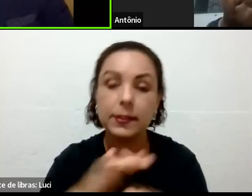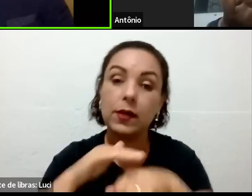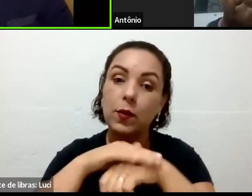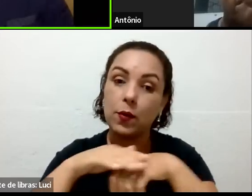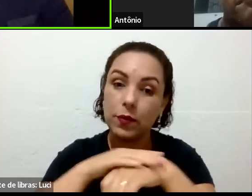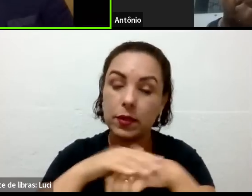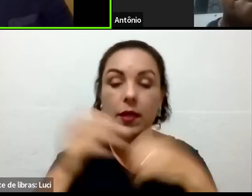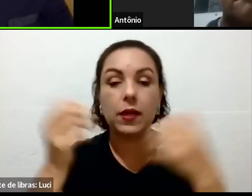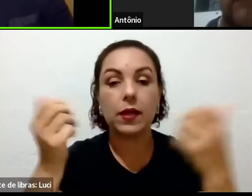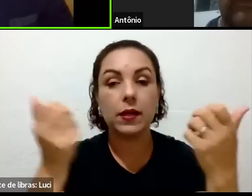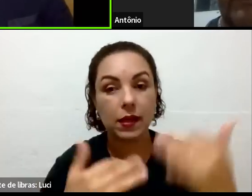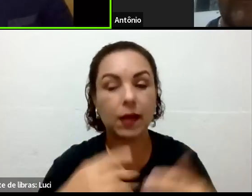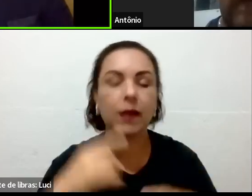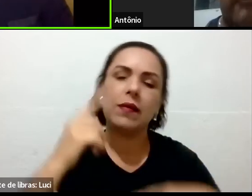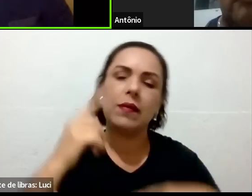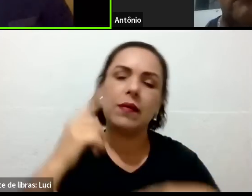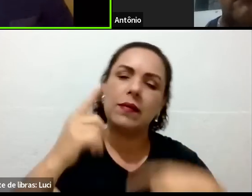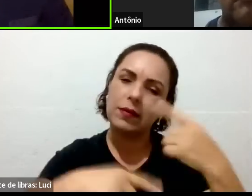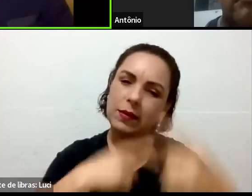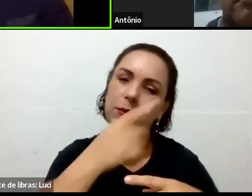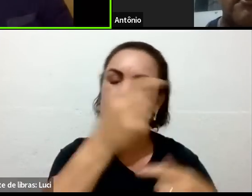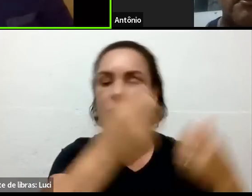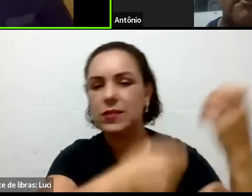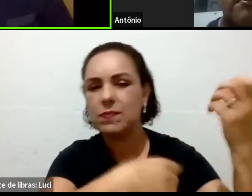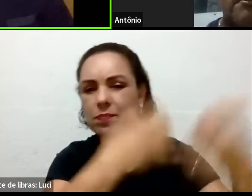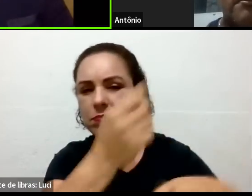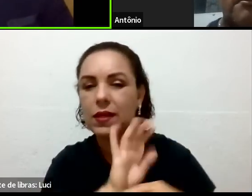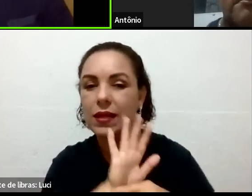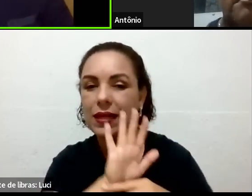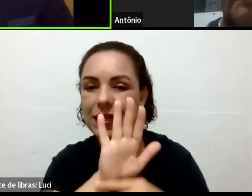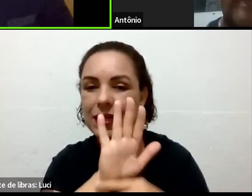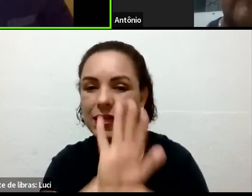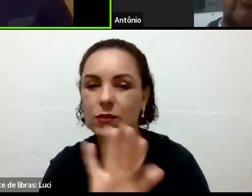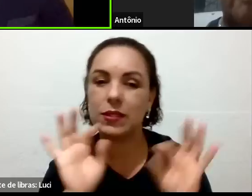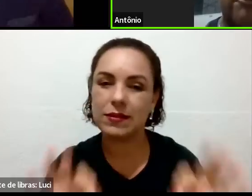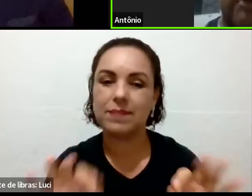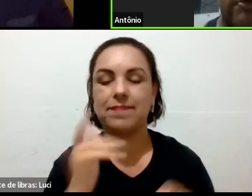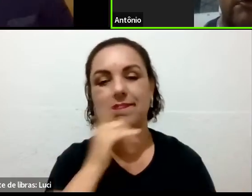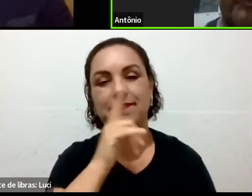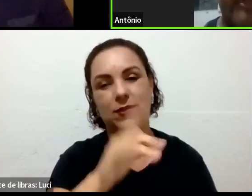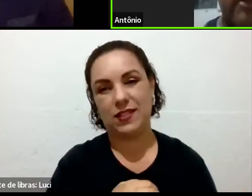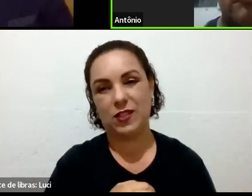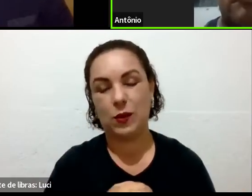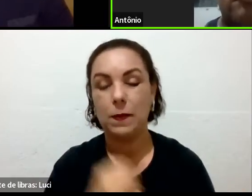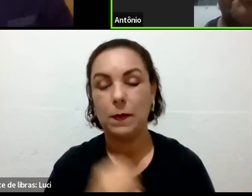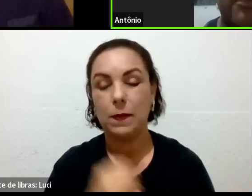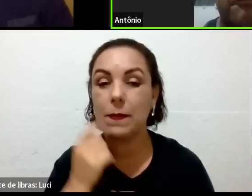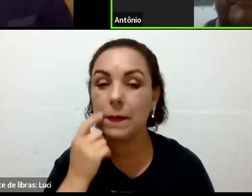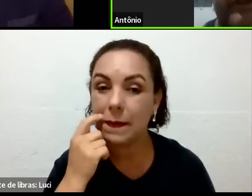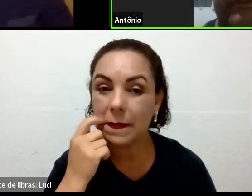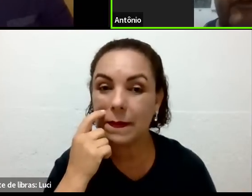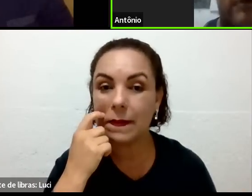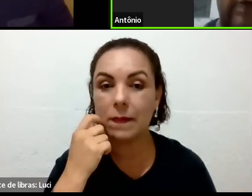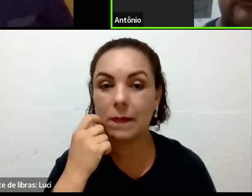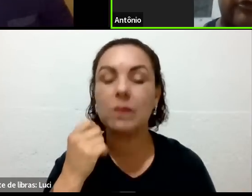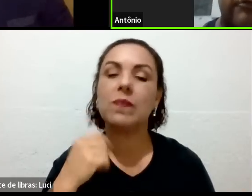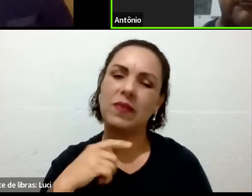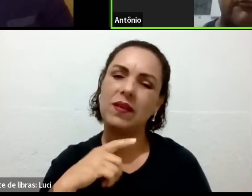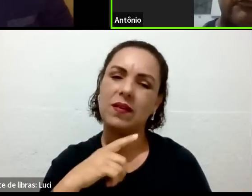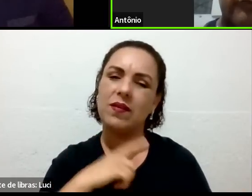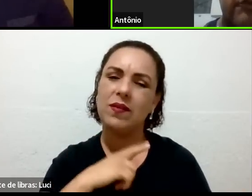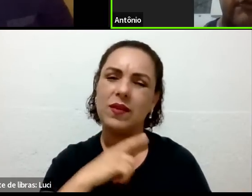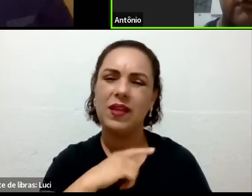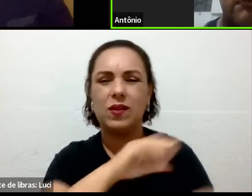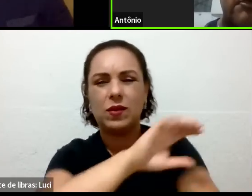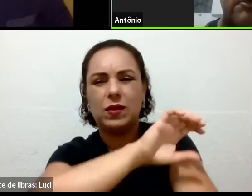senhor, tá bom? No caso aí, a pessoa que até é membro da sua família, né? Tá bom, porque eu tenho pressão alta,